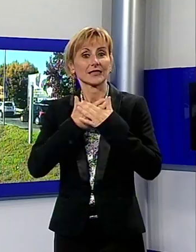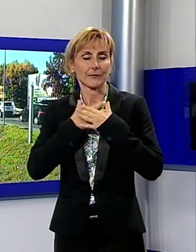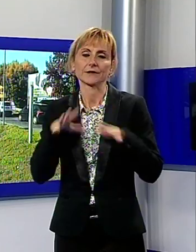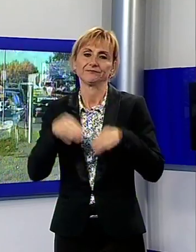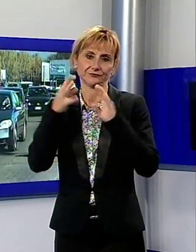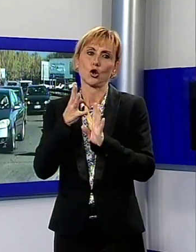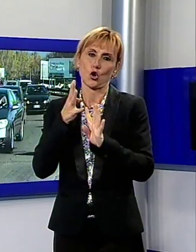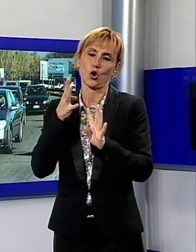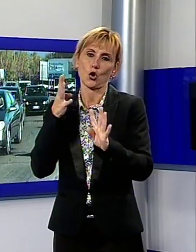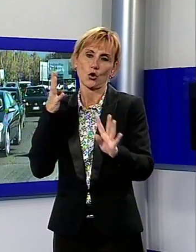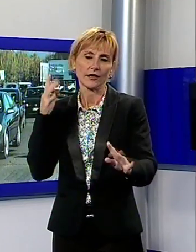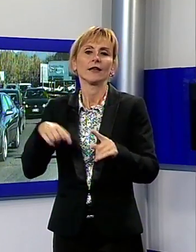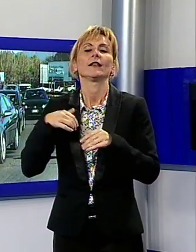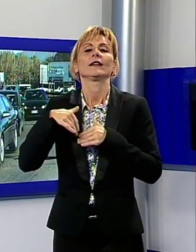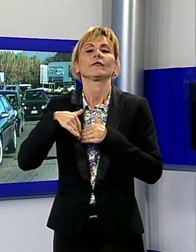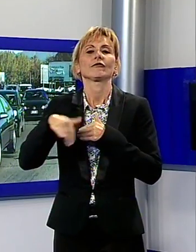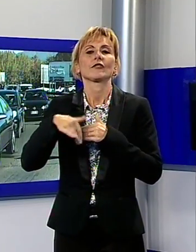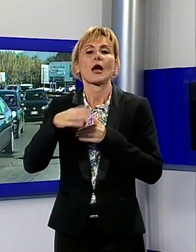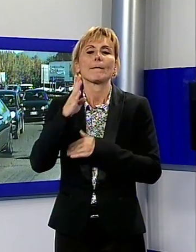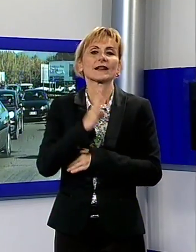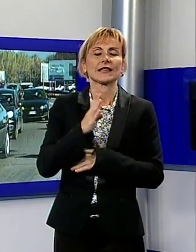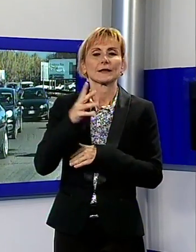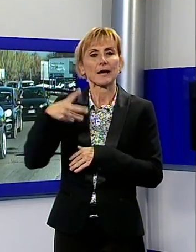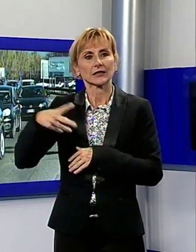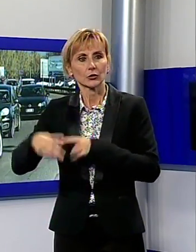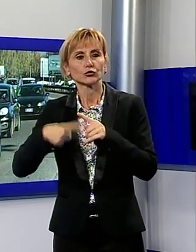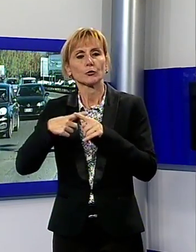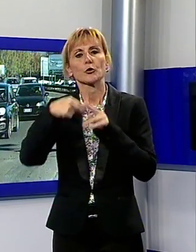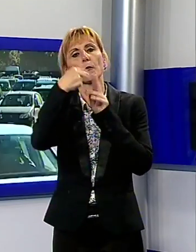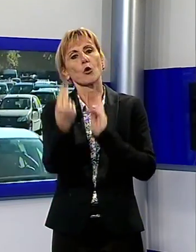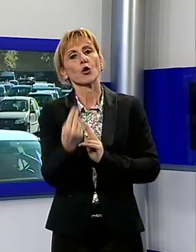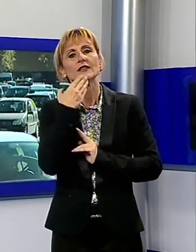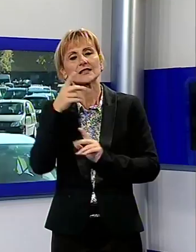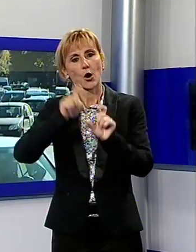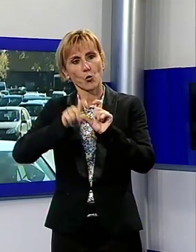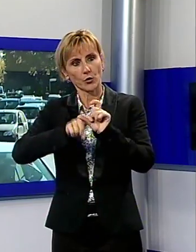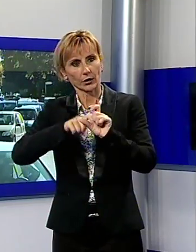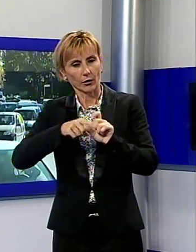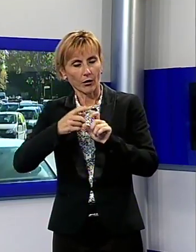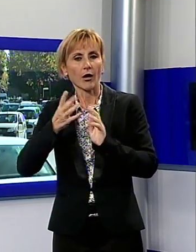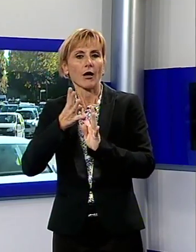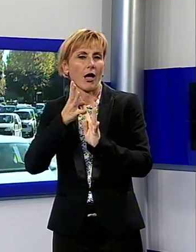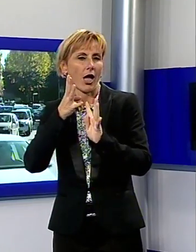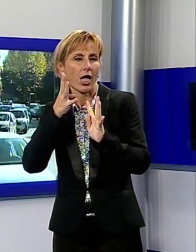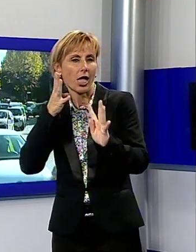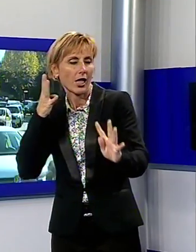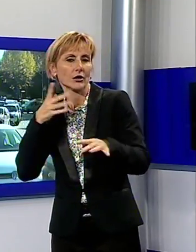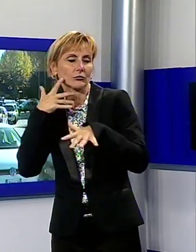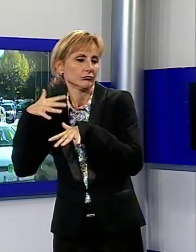Matteucci e sulla bretellina da Monte Sanquirico a causa del massiccio afflusso di auto verso il parcheggio delle Tagliate. Il